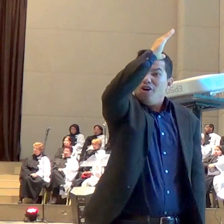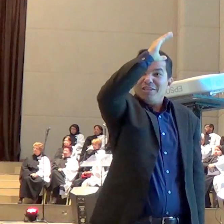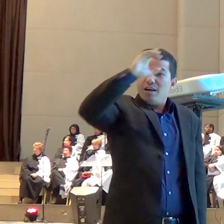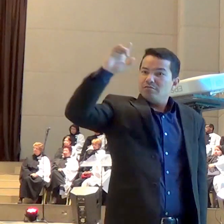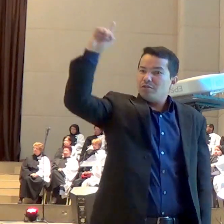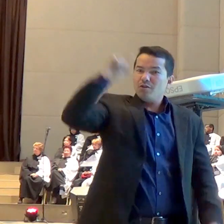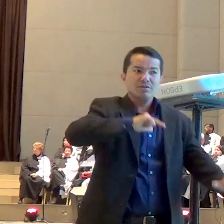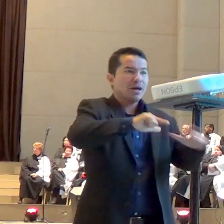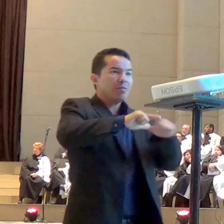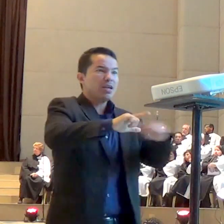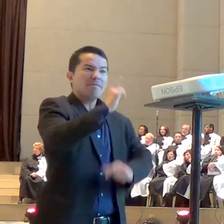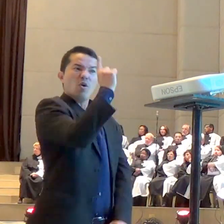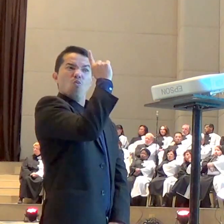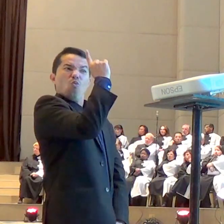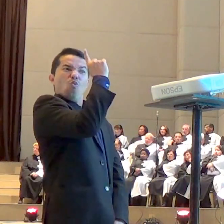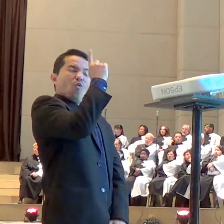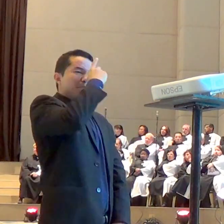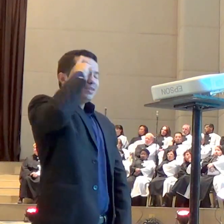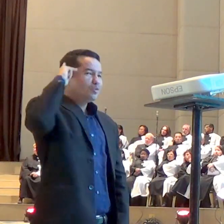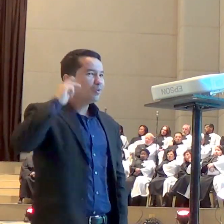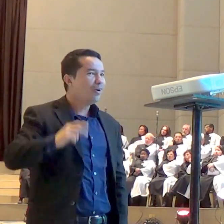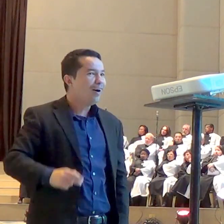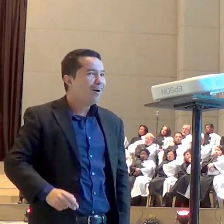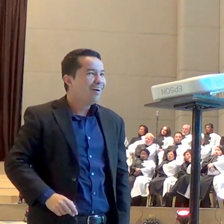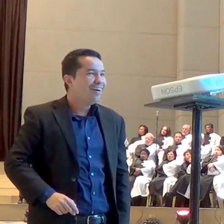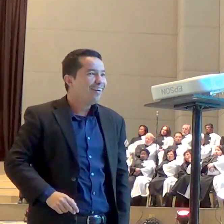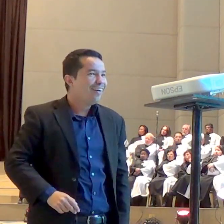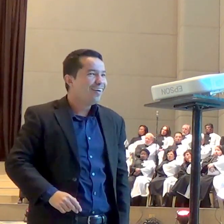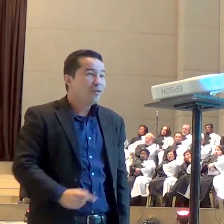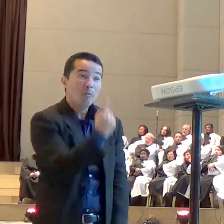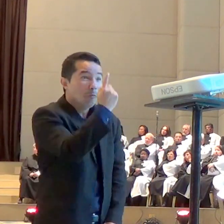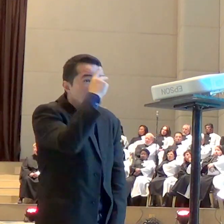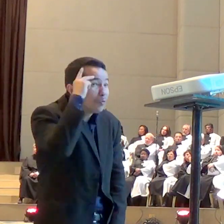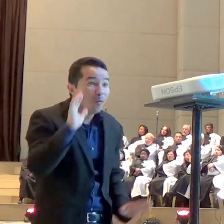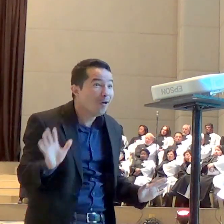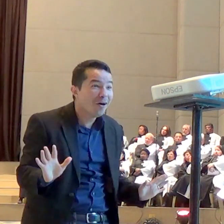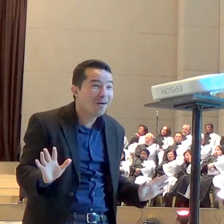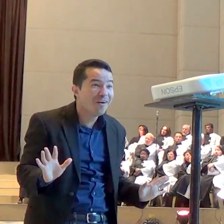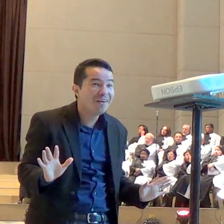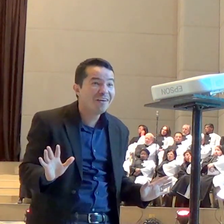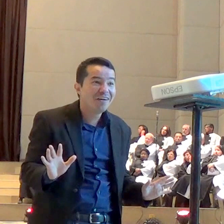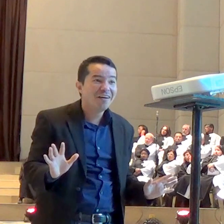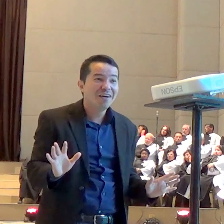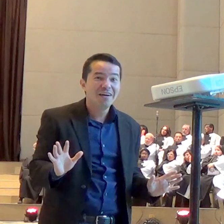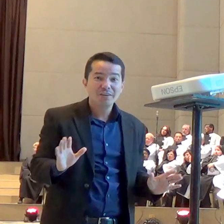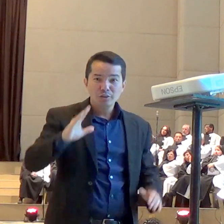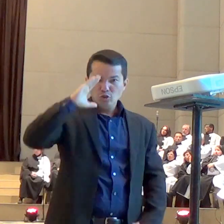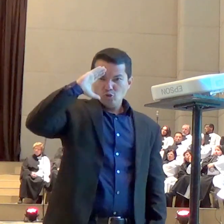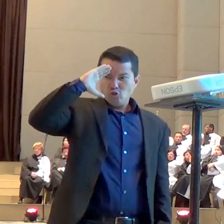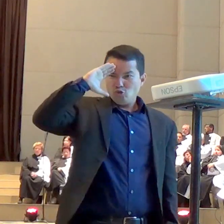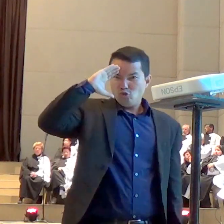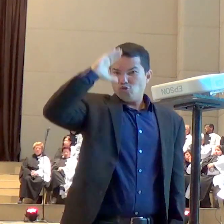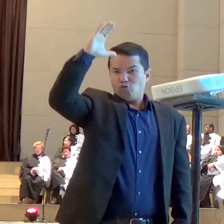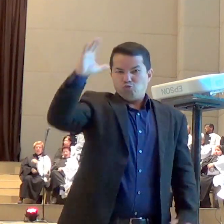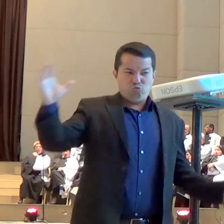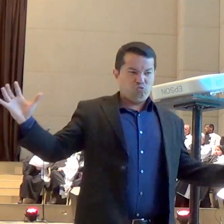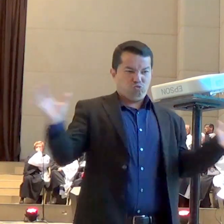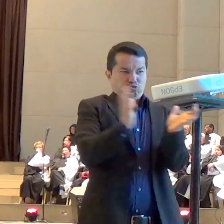isso na dimensão correta mas eu sei que quando a gente está vivendo uma batalha espiritual quando os